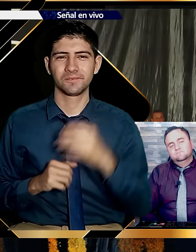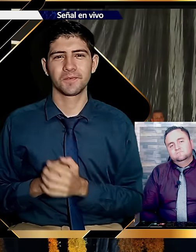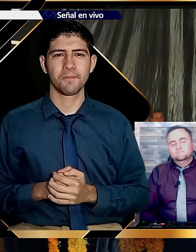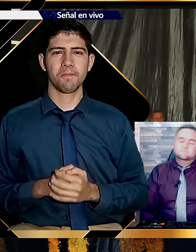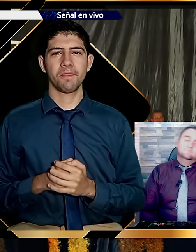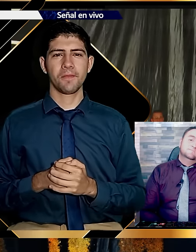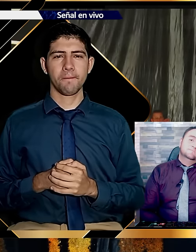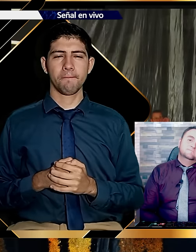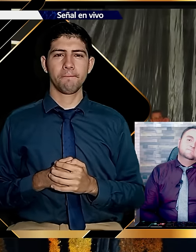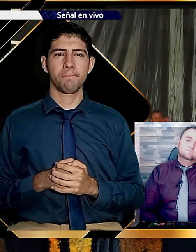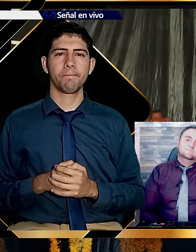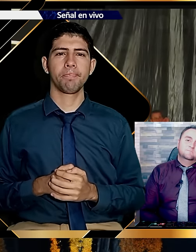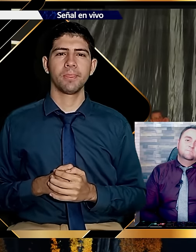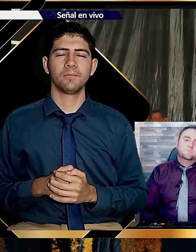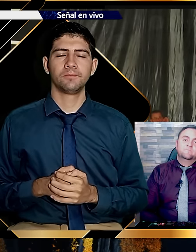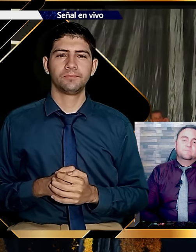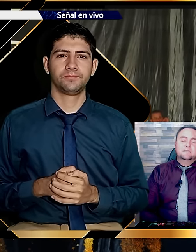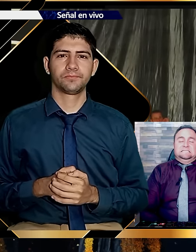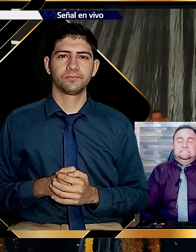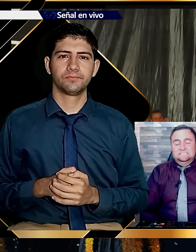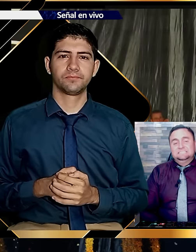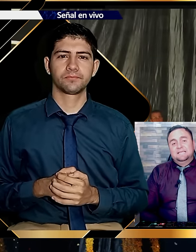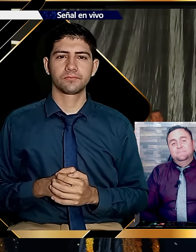Lo vamos a ver. Lo vamos a tocar.